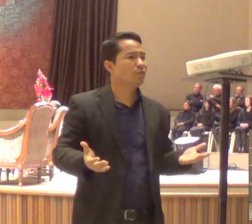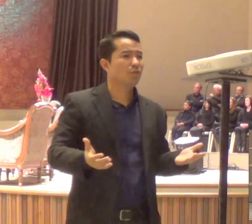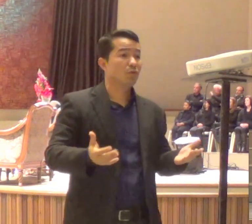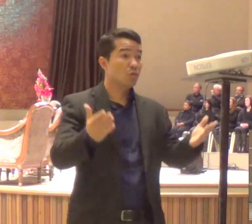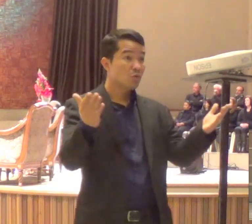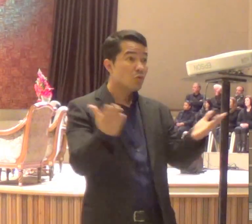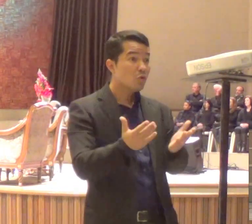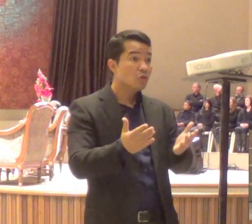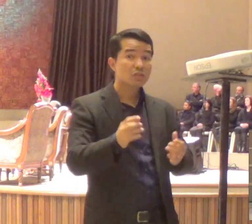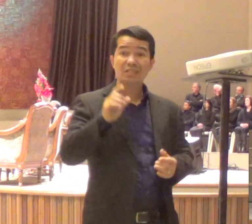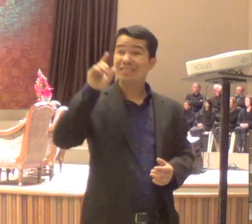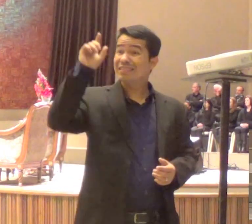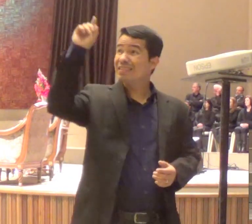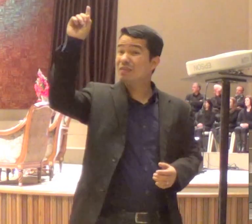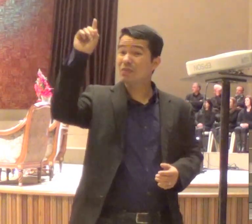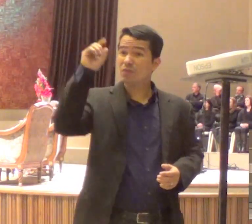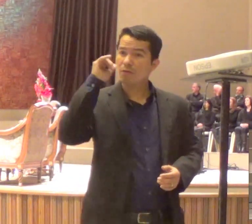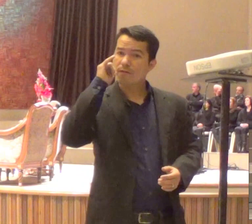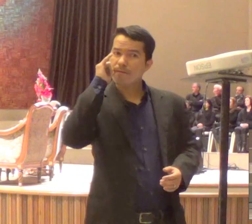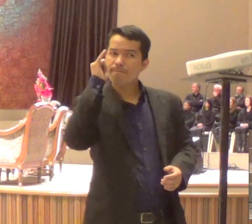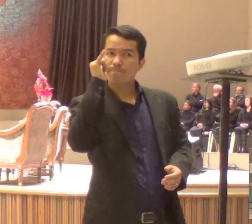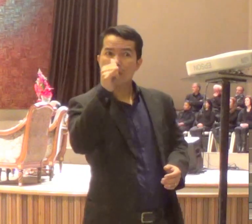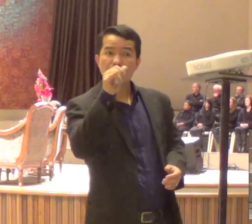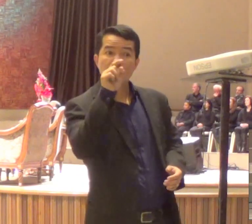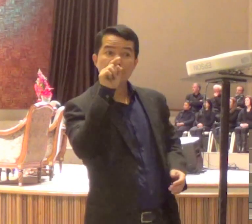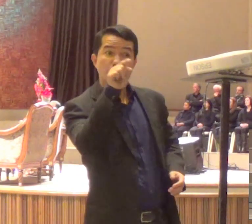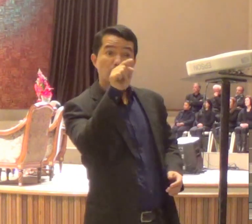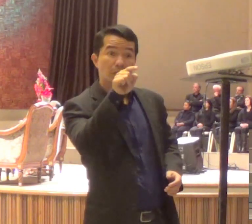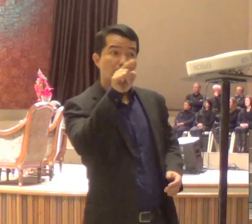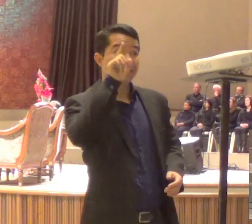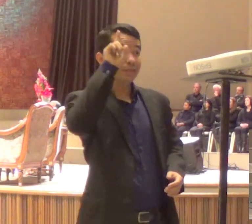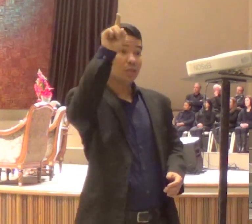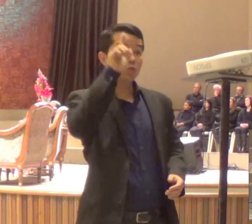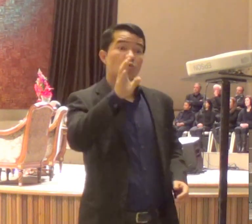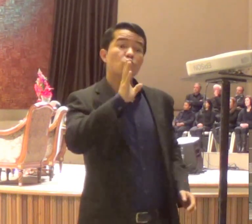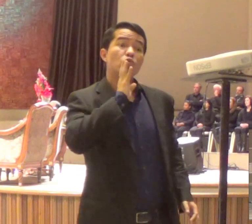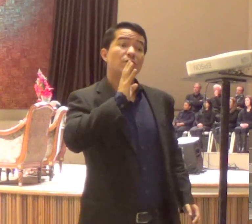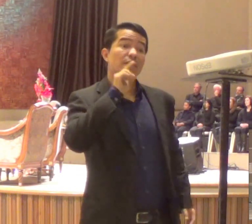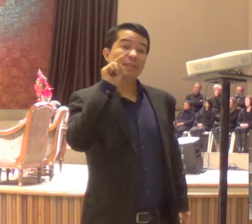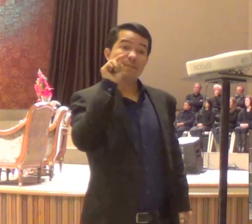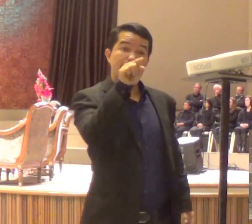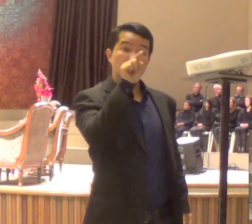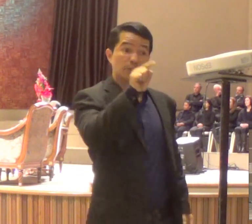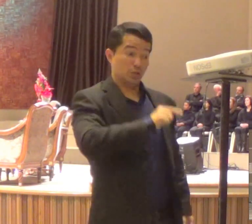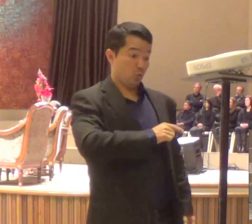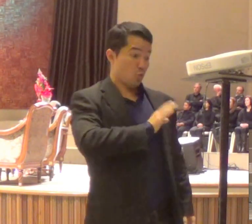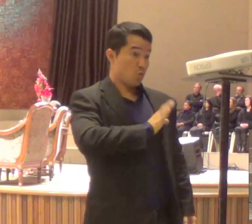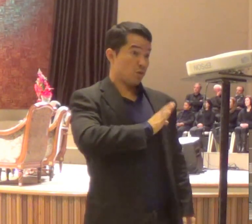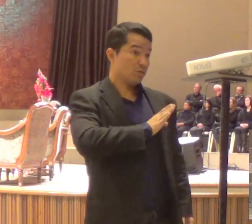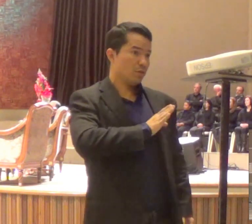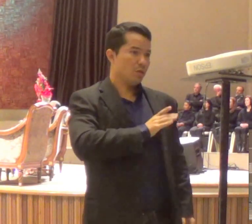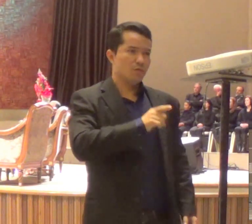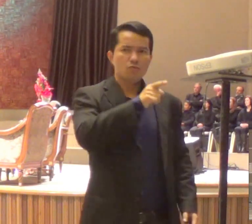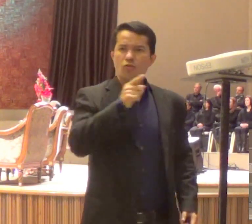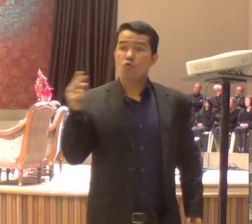olha para dentro do seu coração, no lugar mais privado da sua alma,